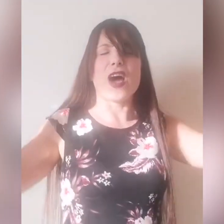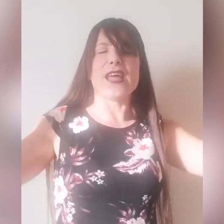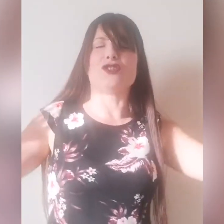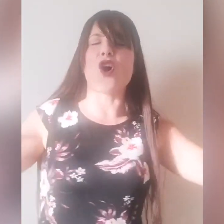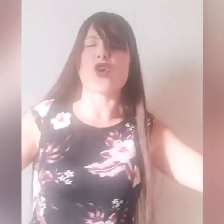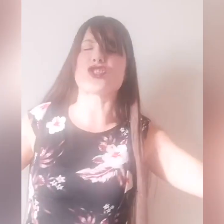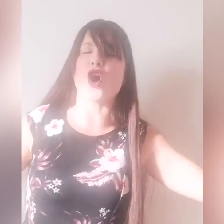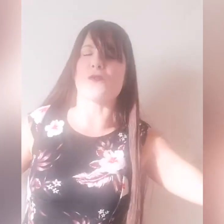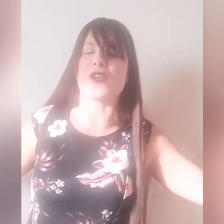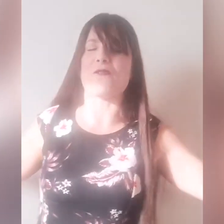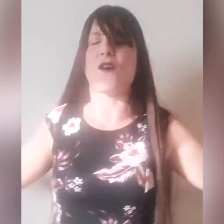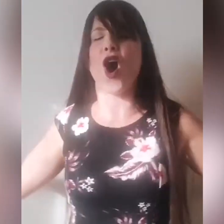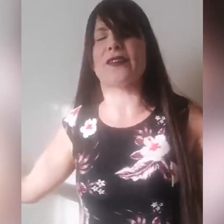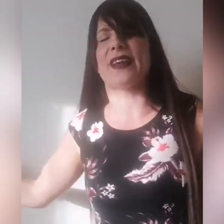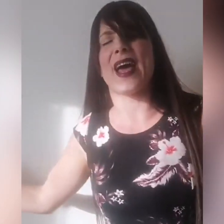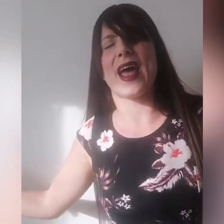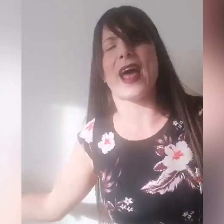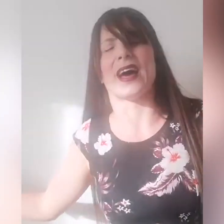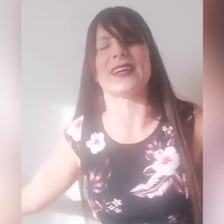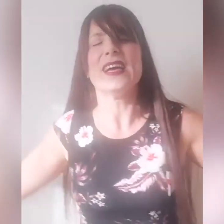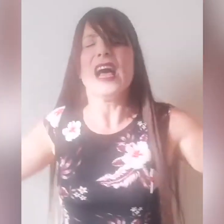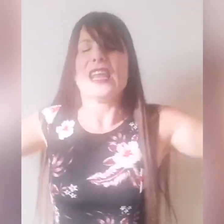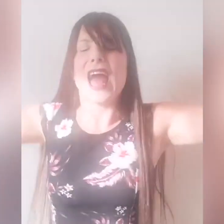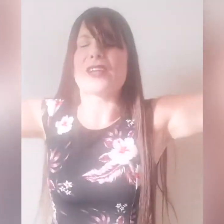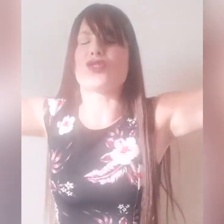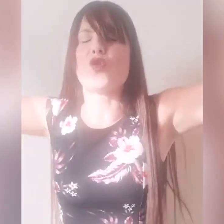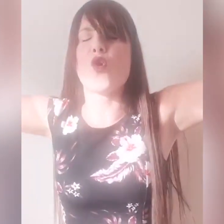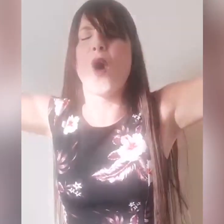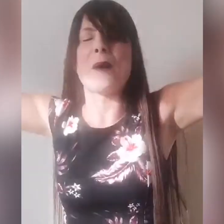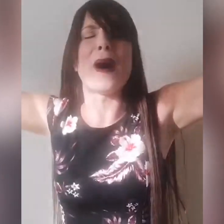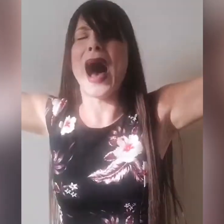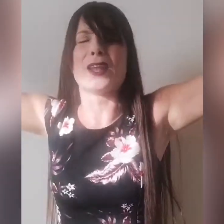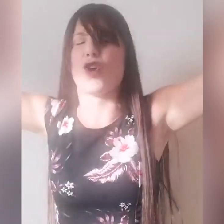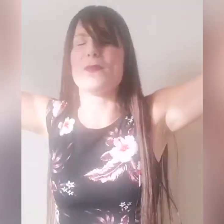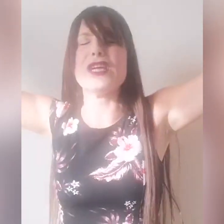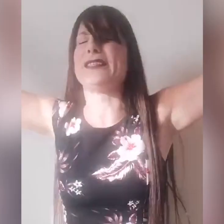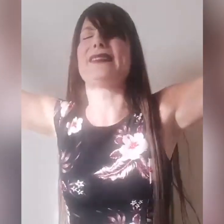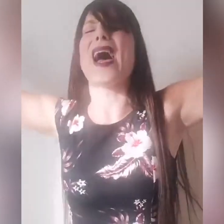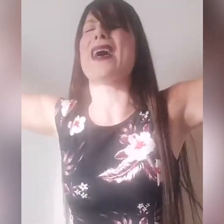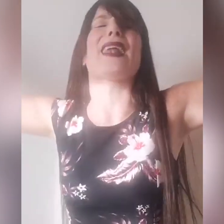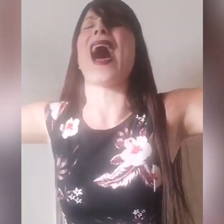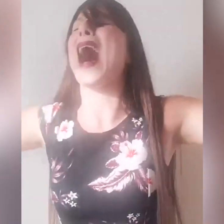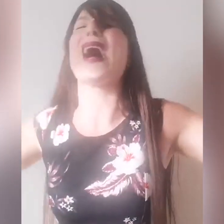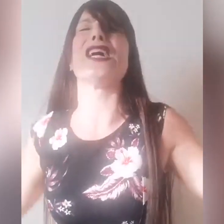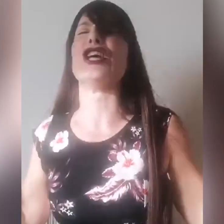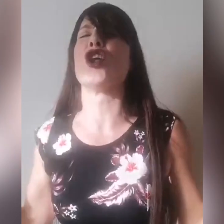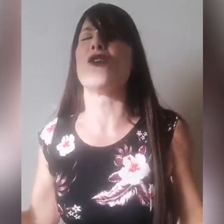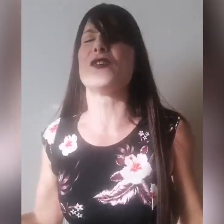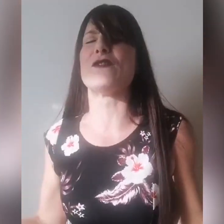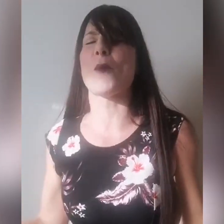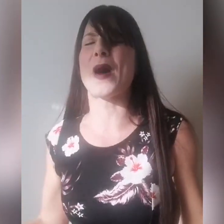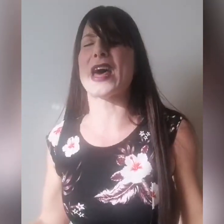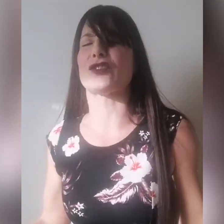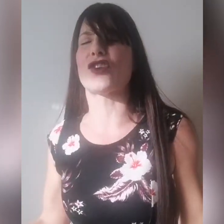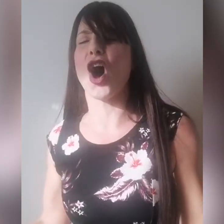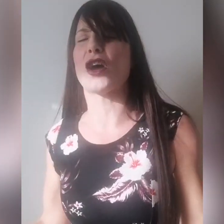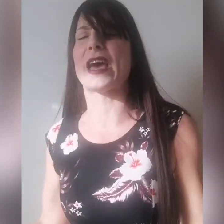vento soffia forte, la tua mano mi terrà, io non vivo per ciò che